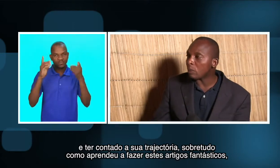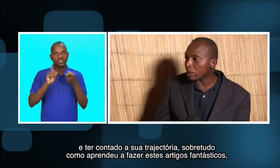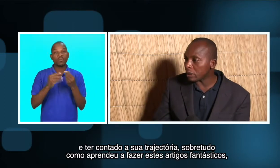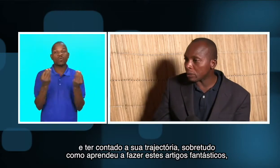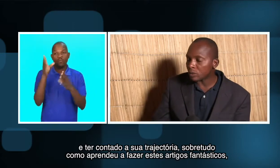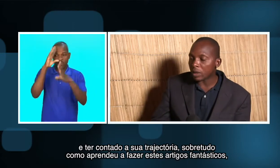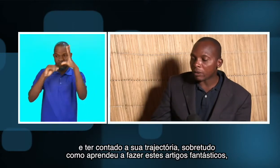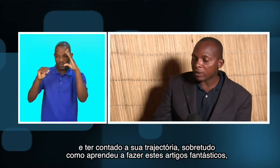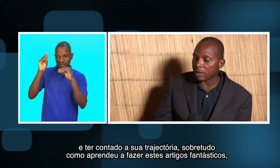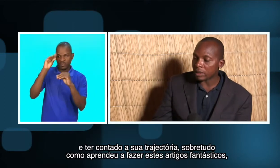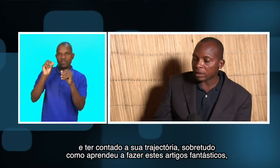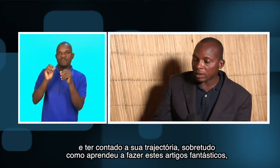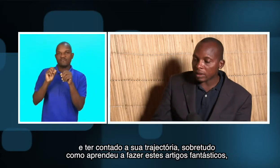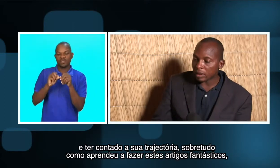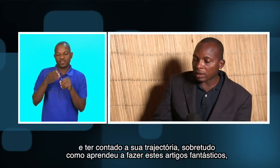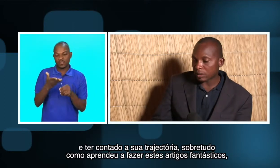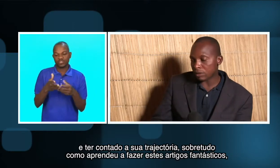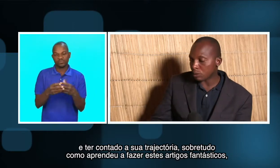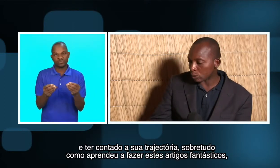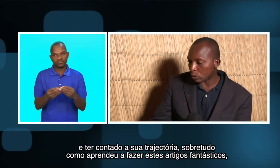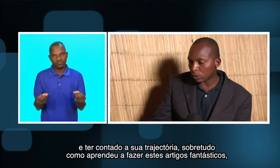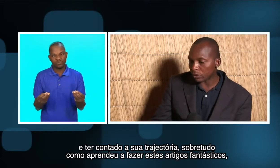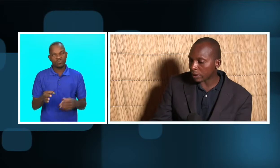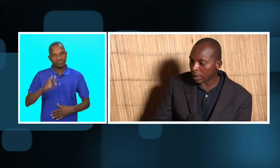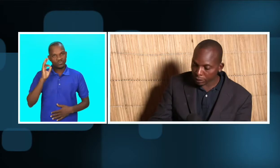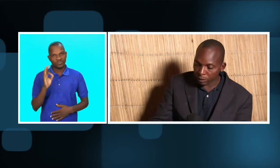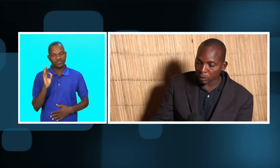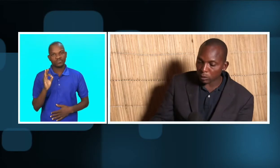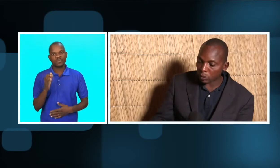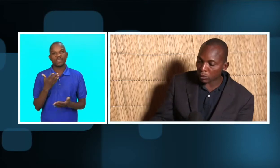aprendeu, a fazer, esses produtos, fantásticos, produtos,